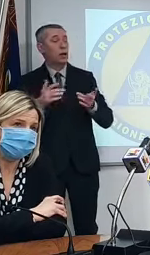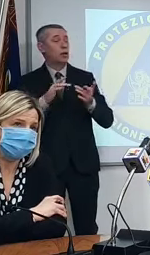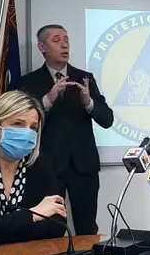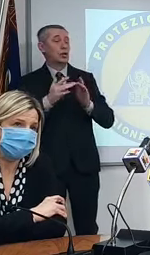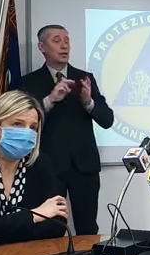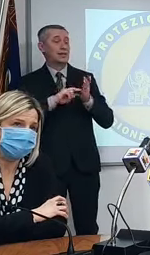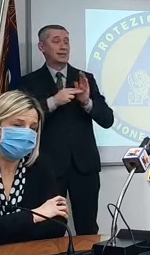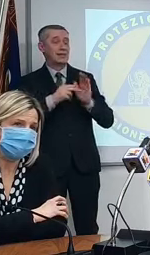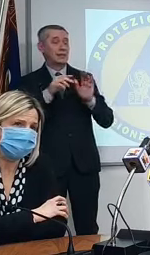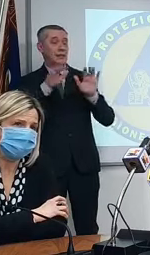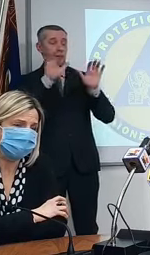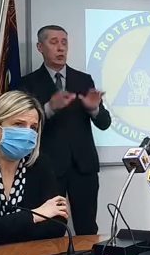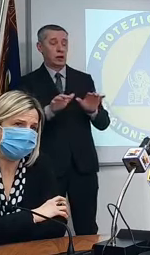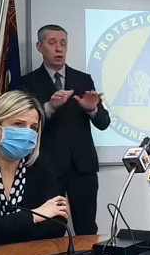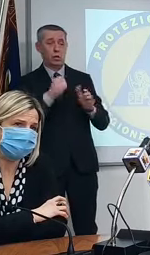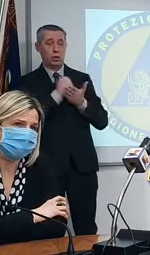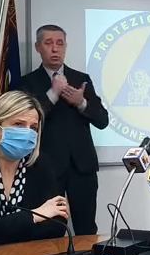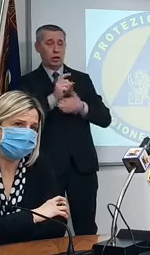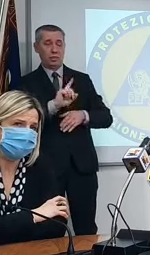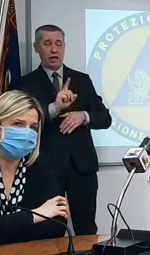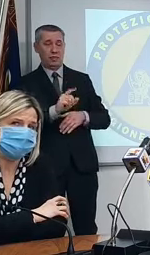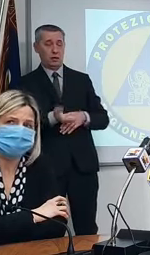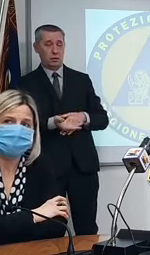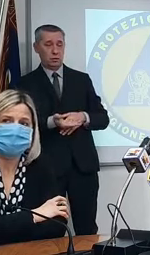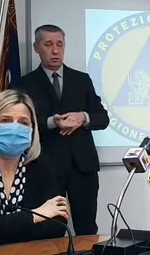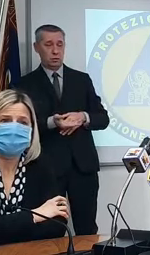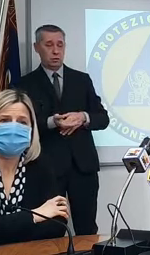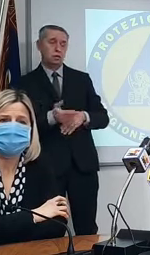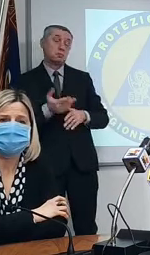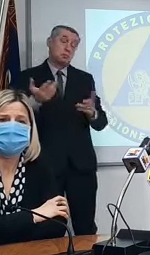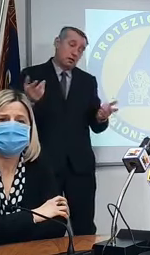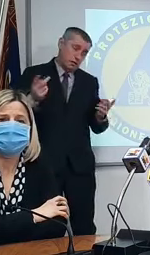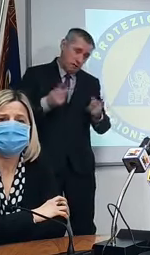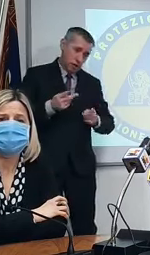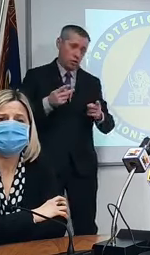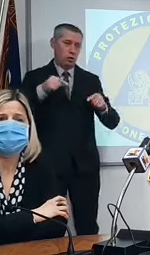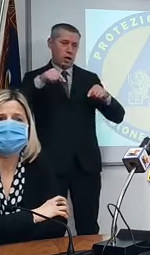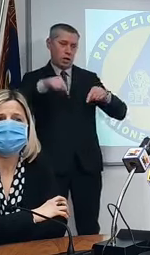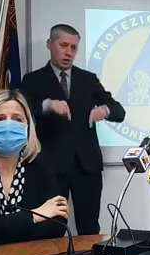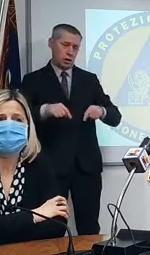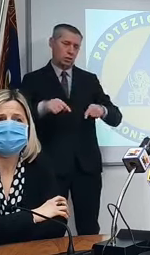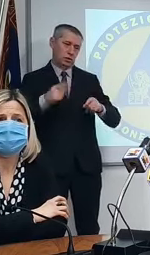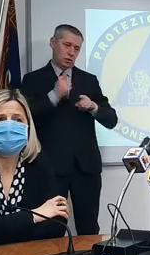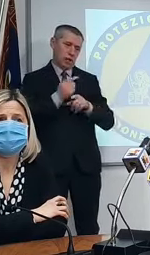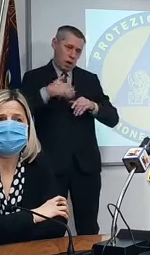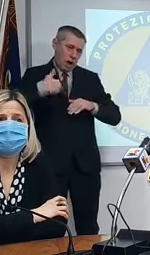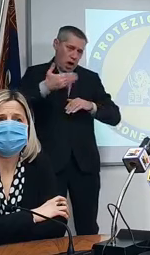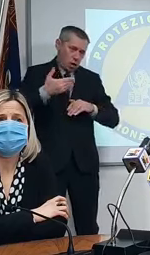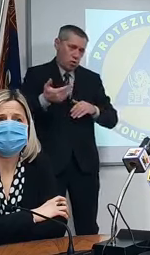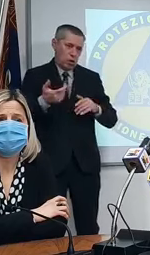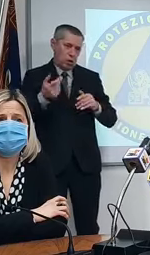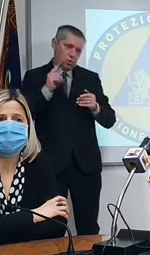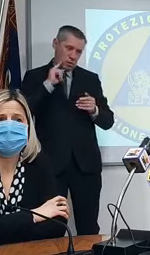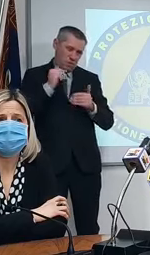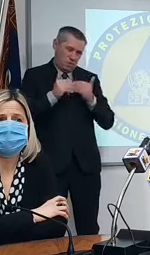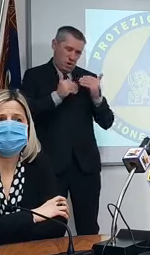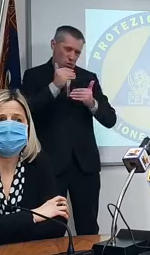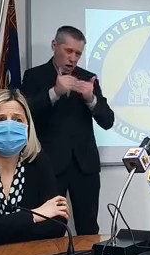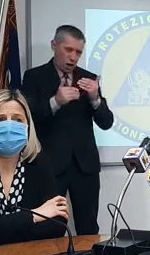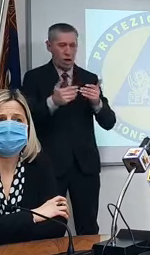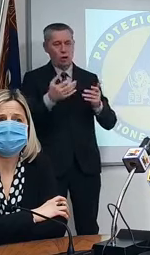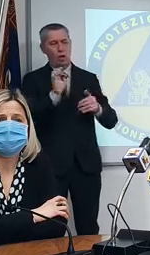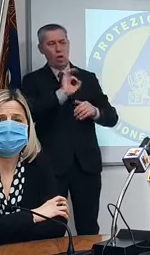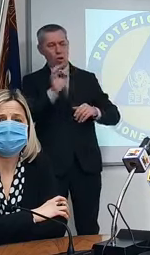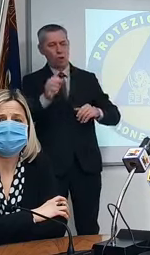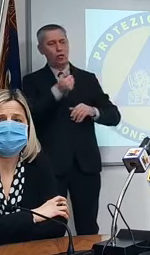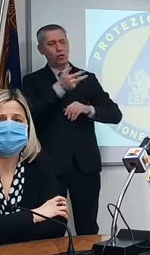a questo si aggiungano siamo ancora in fase di rodaggio ma il numero verde ancora non funziona o si fa fatica ad avere